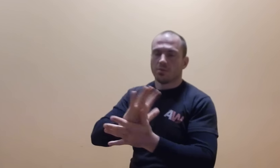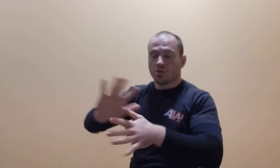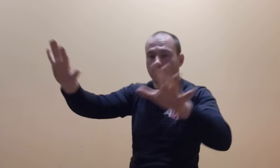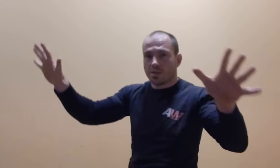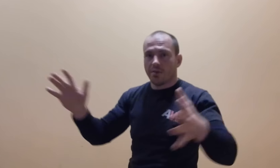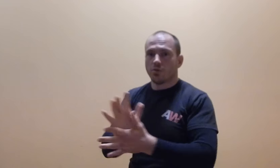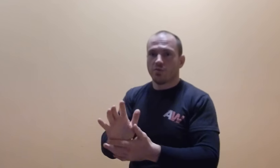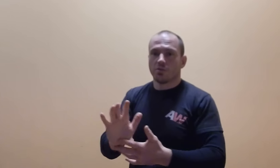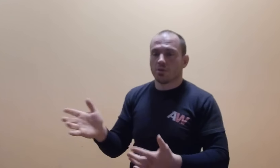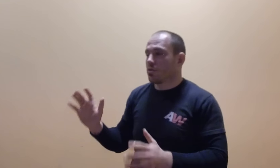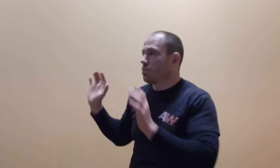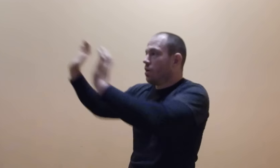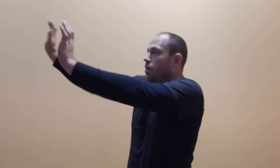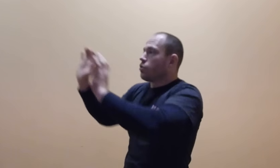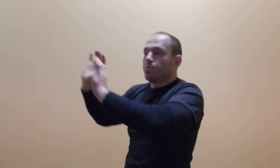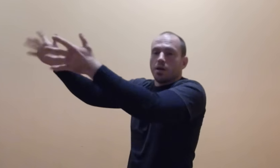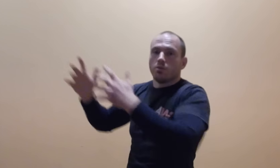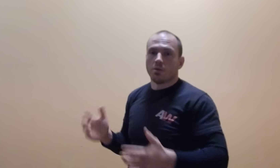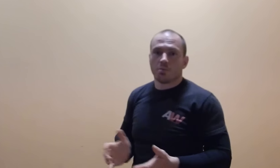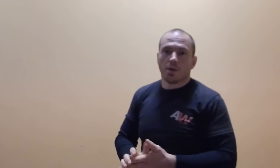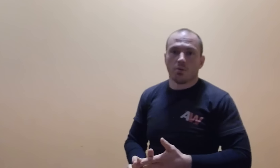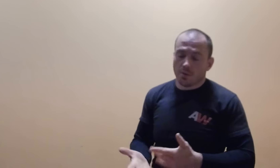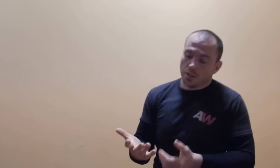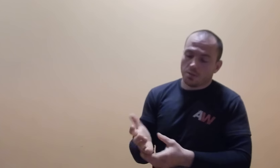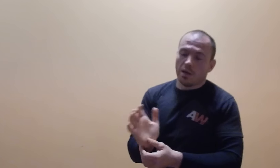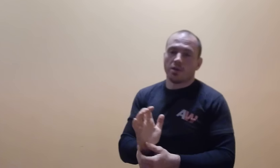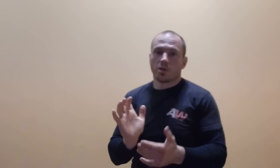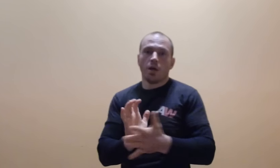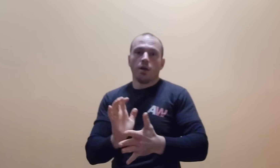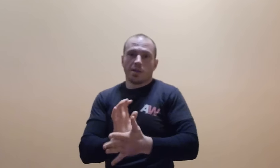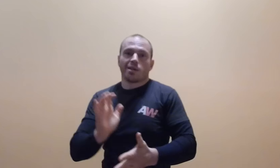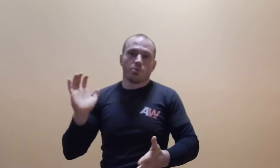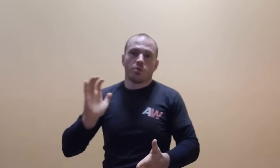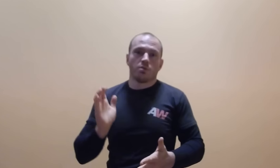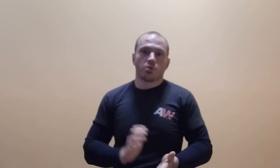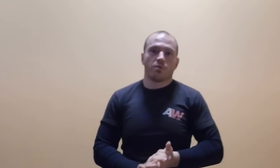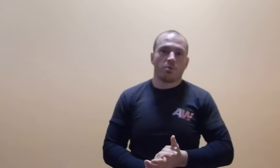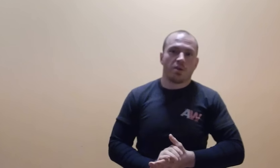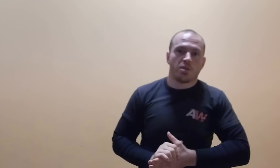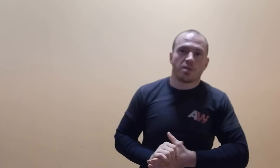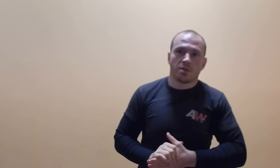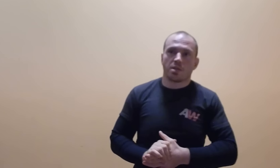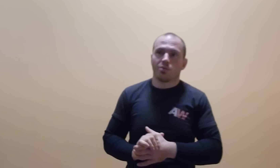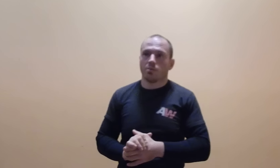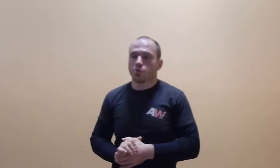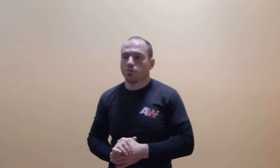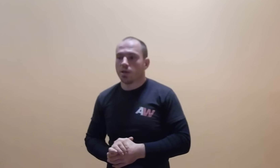osoby z zewnątrz widzą, że co, no, odpychał, odpychał go, inna sprawa, że nasadą dłoni można wyprowadzić całkiem możliwe,